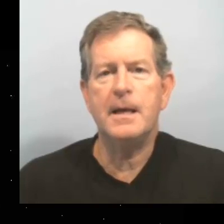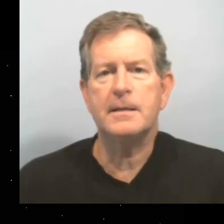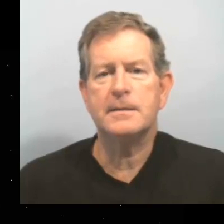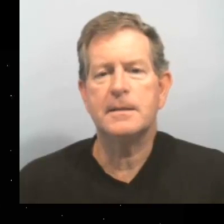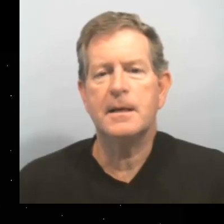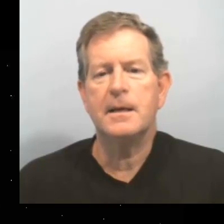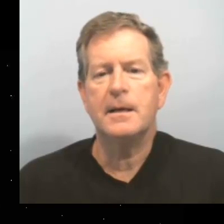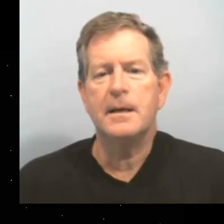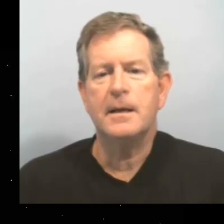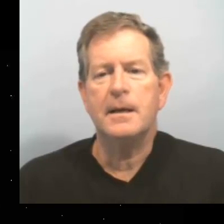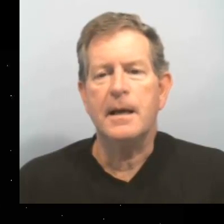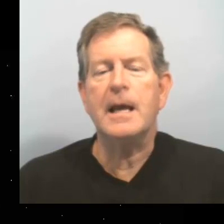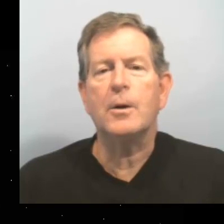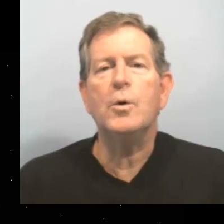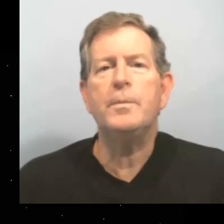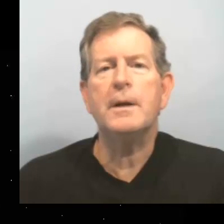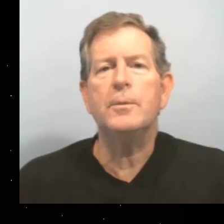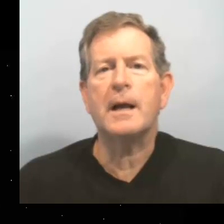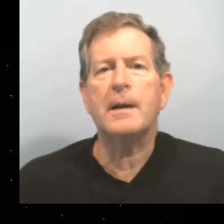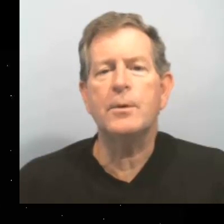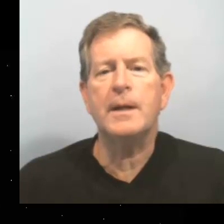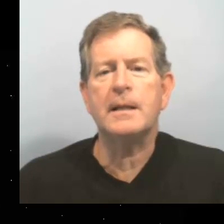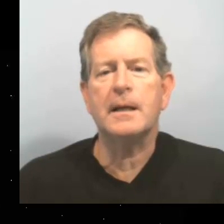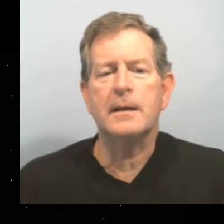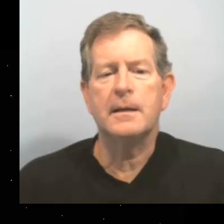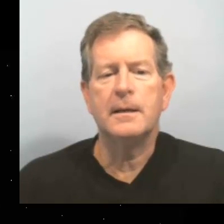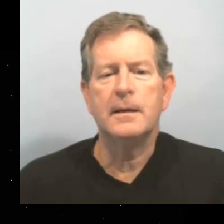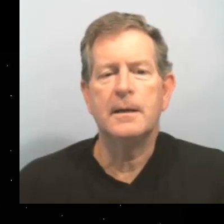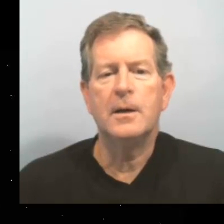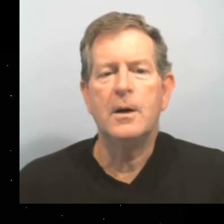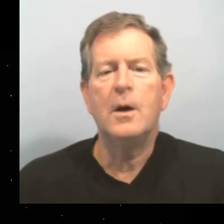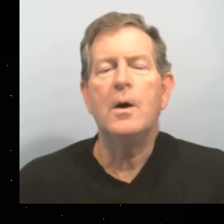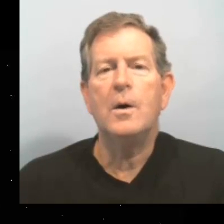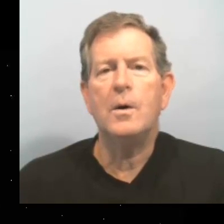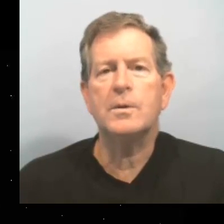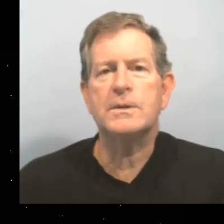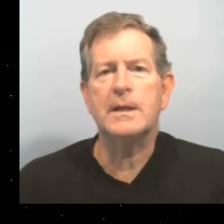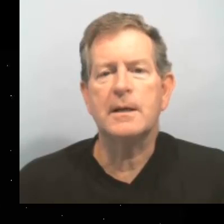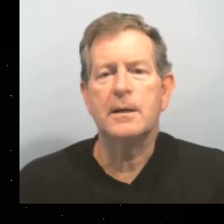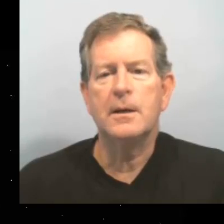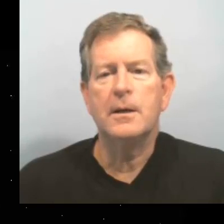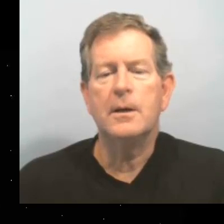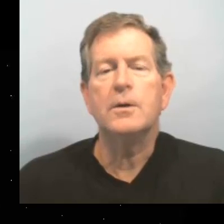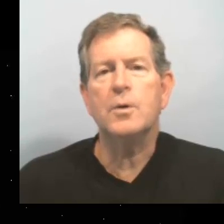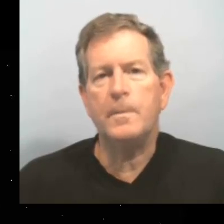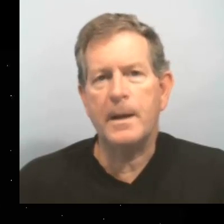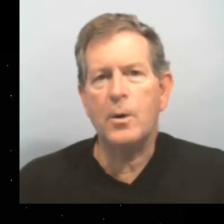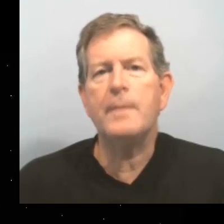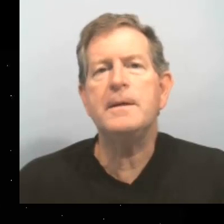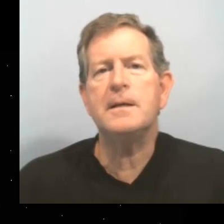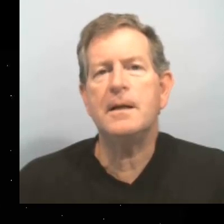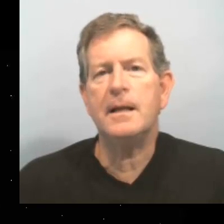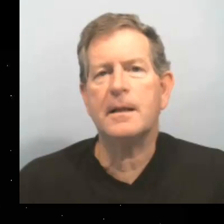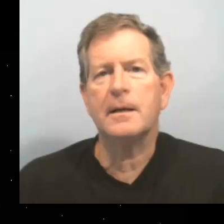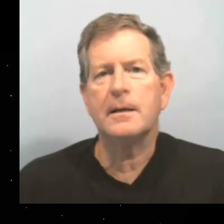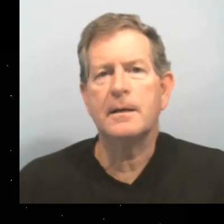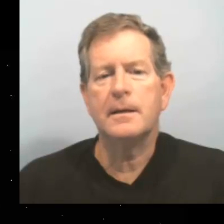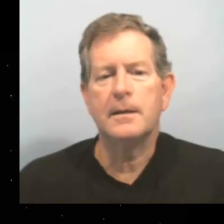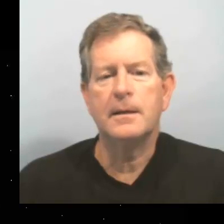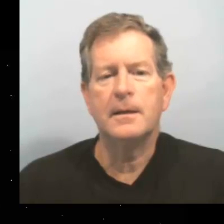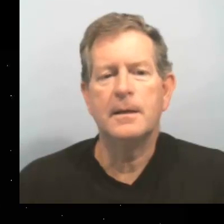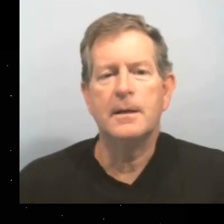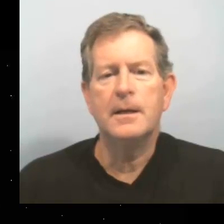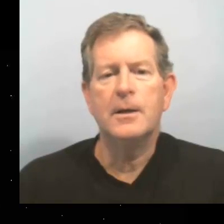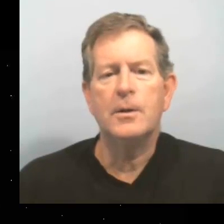10. Él compra una camioneta. 11. Yo vengo a bicicleta.